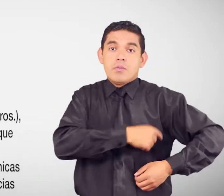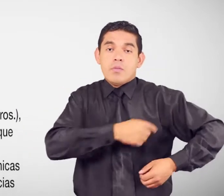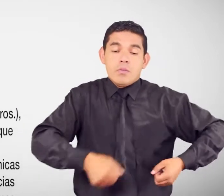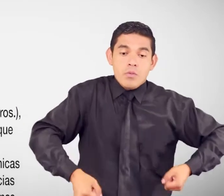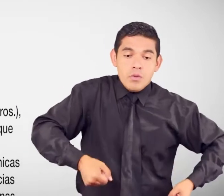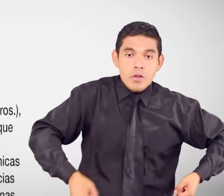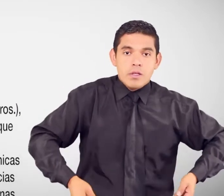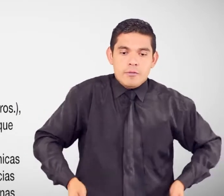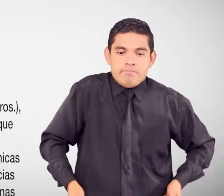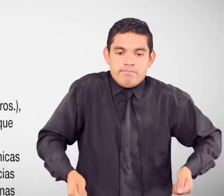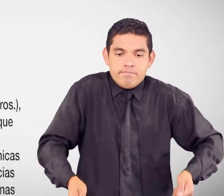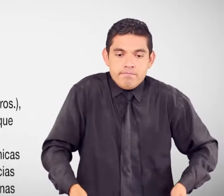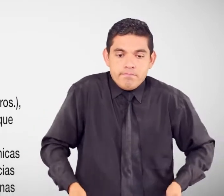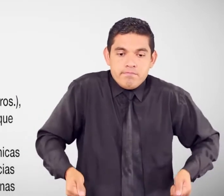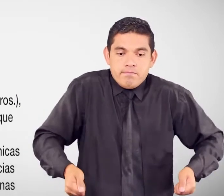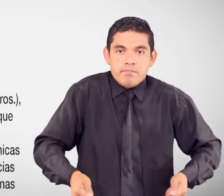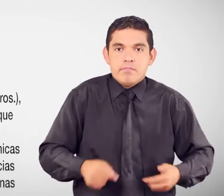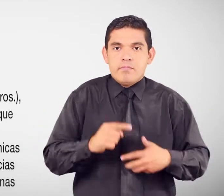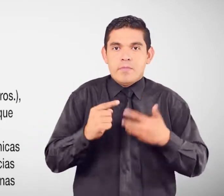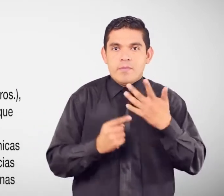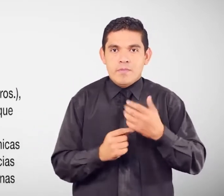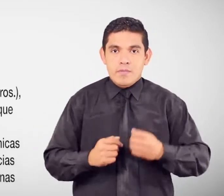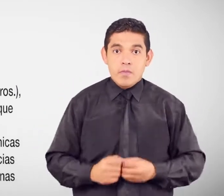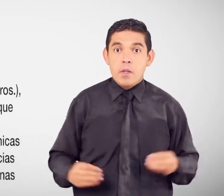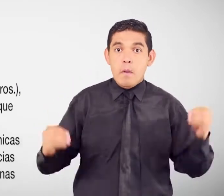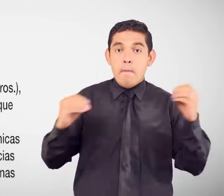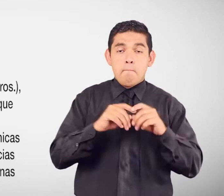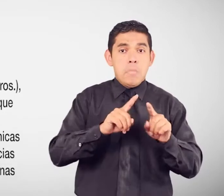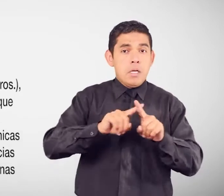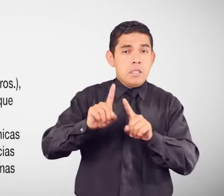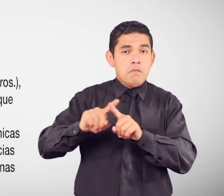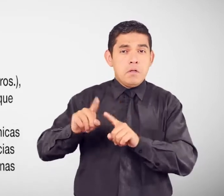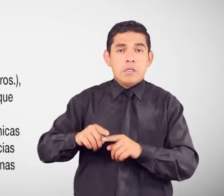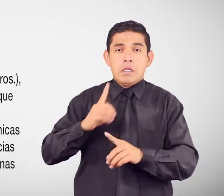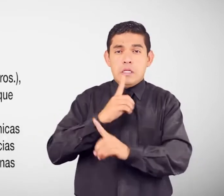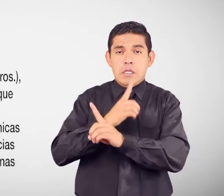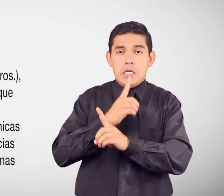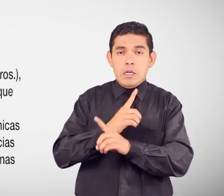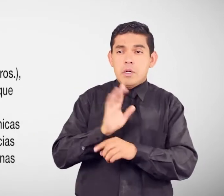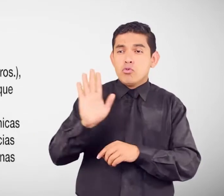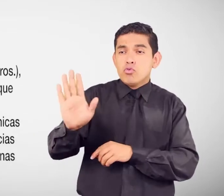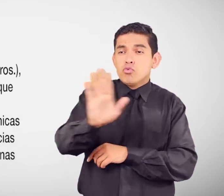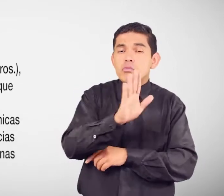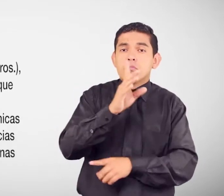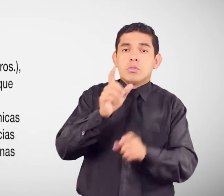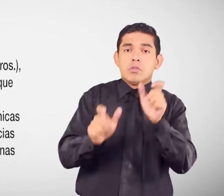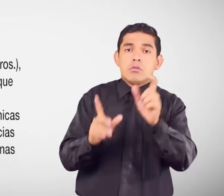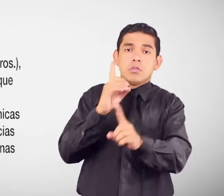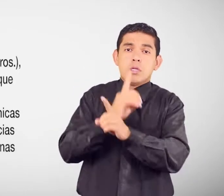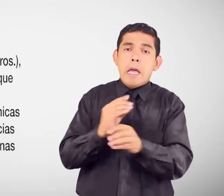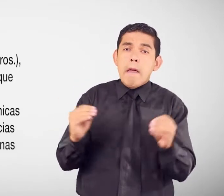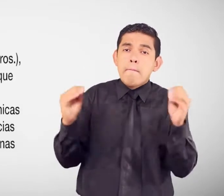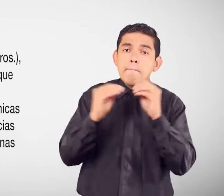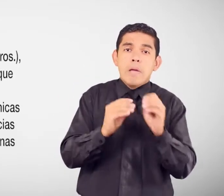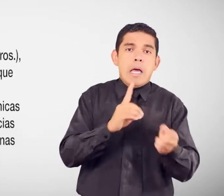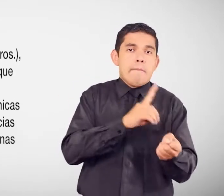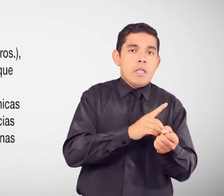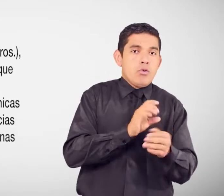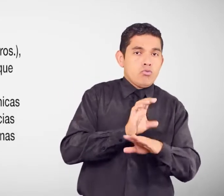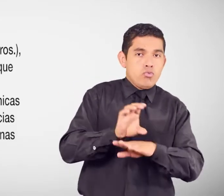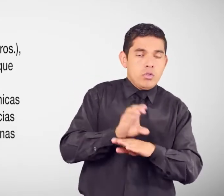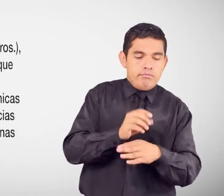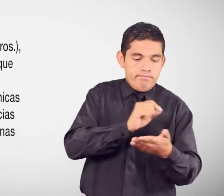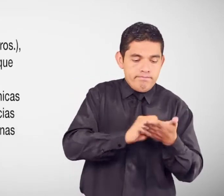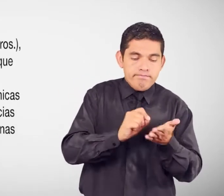Entre otros Dependiendo El tipo De discapacidad Que tenga la persona Y de la prescripción Médica A fin de que